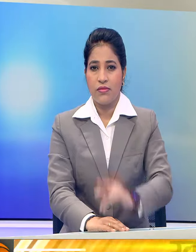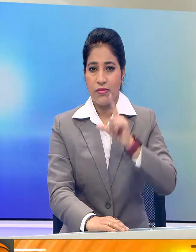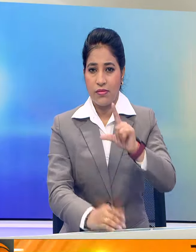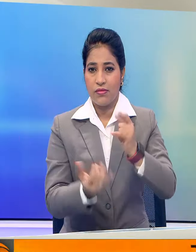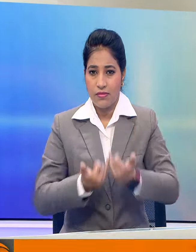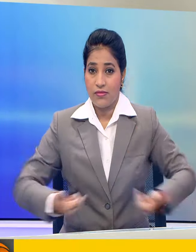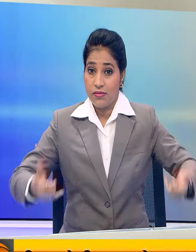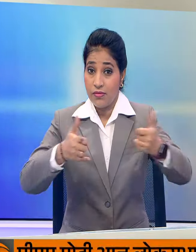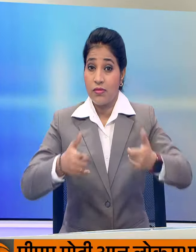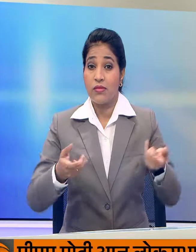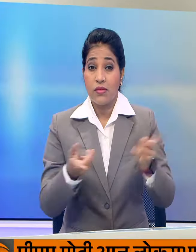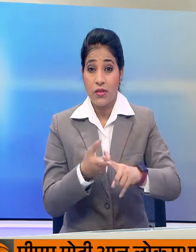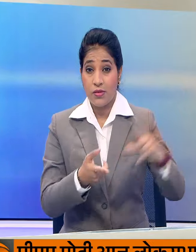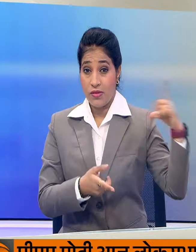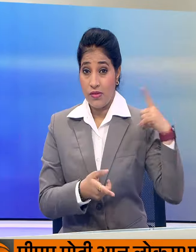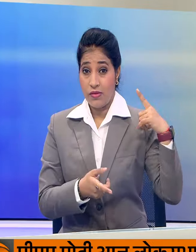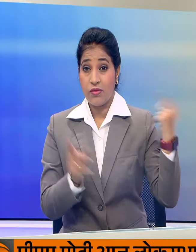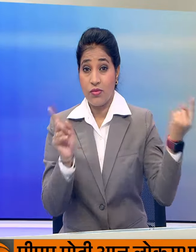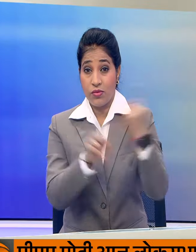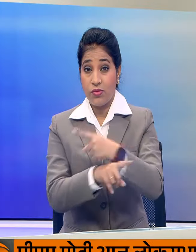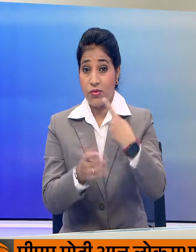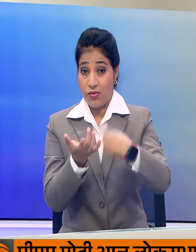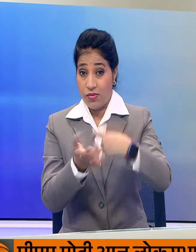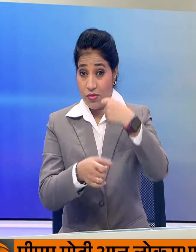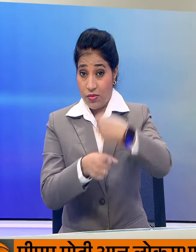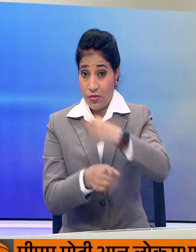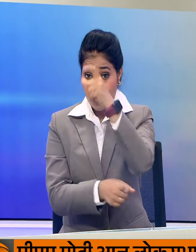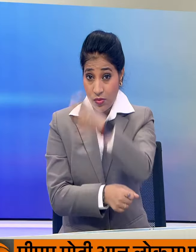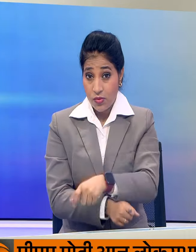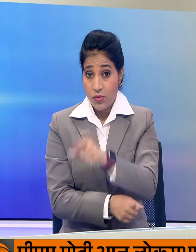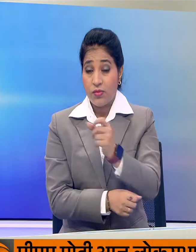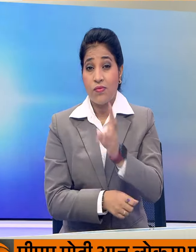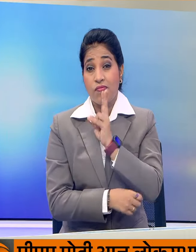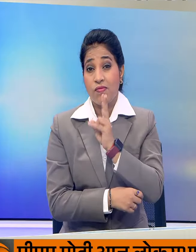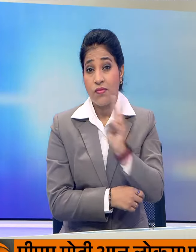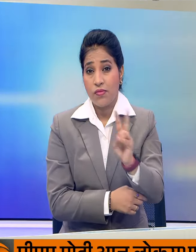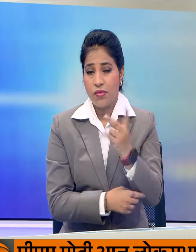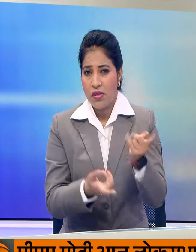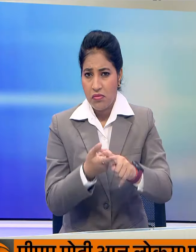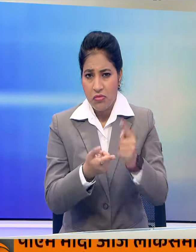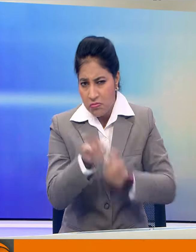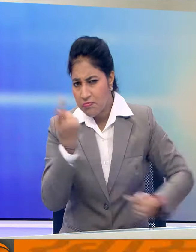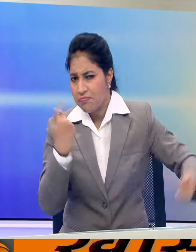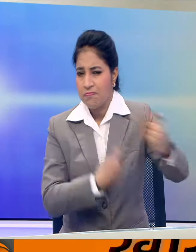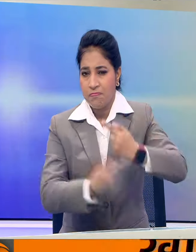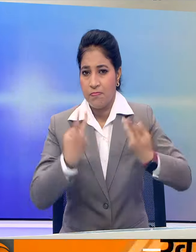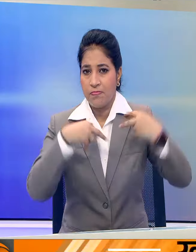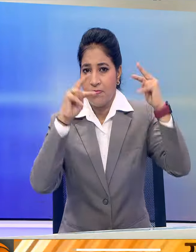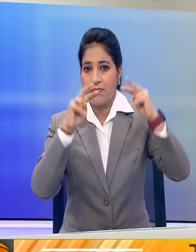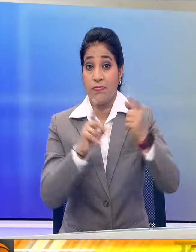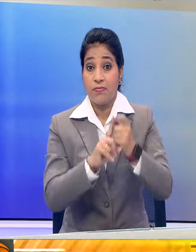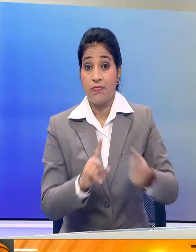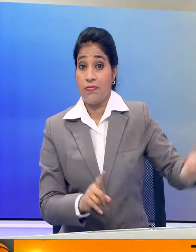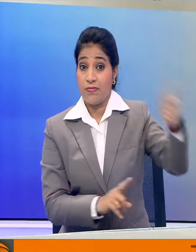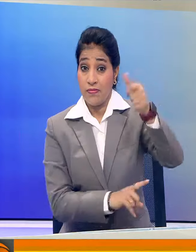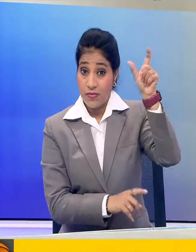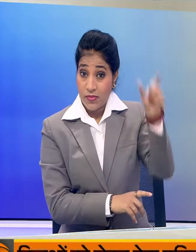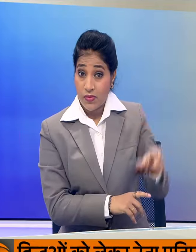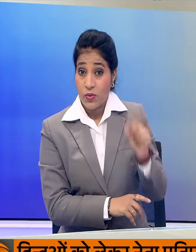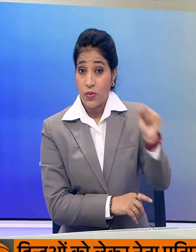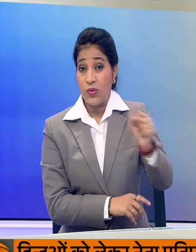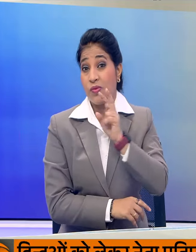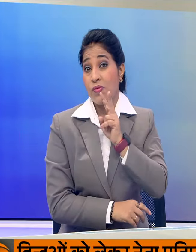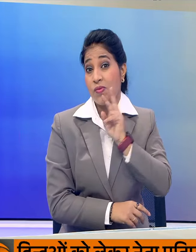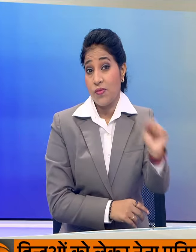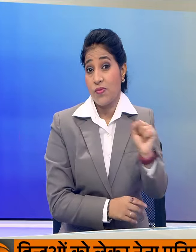लोकसभा में बत और नेता प्रतिपक्ष राहुल गांधी की पहले भाशन पर सियासी उफान आ गया है राश्ट्रपती के अभी